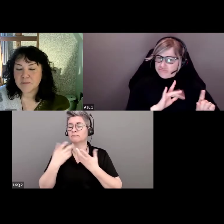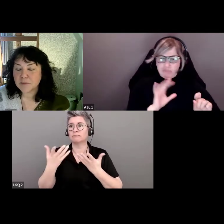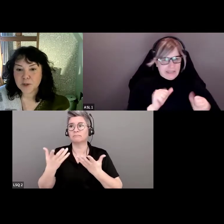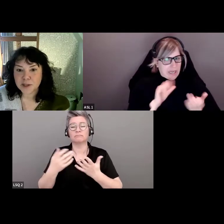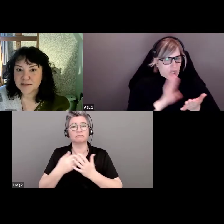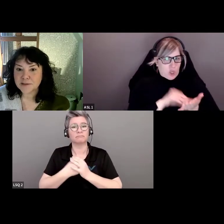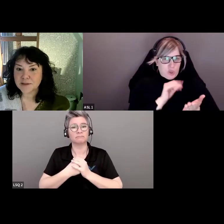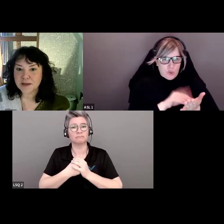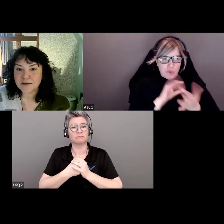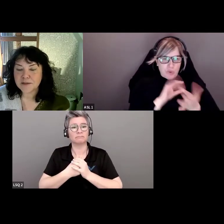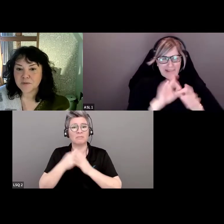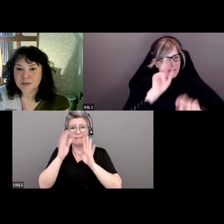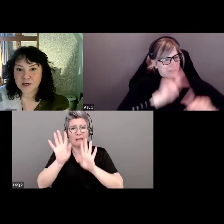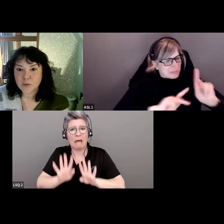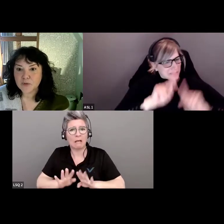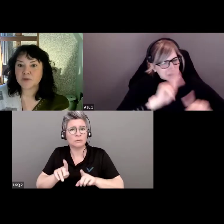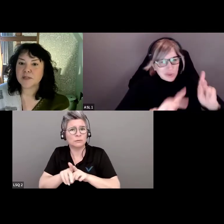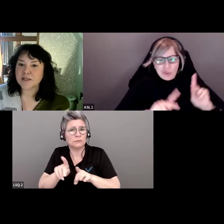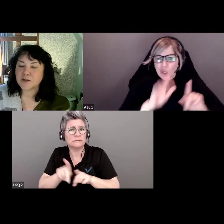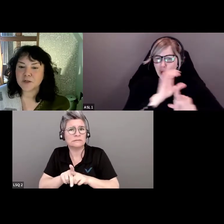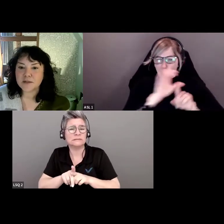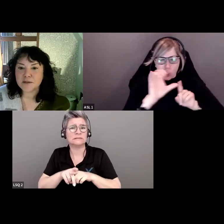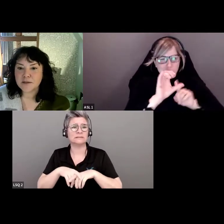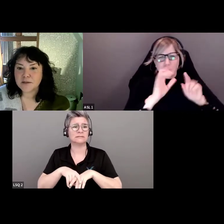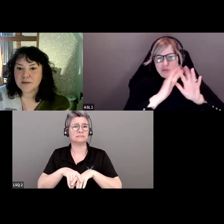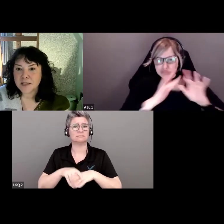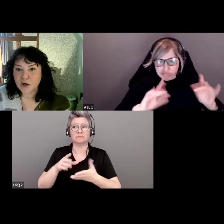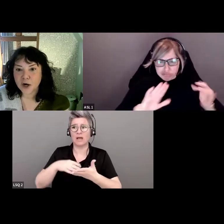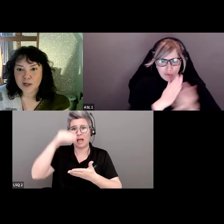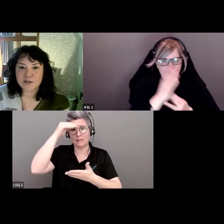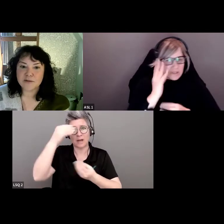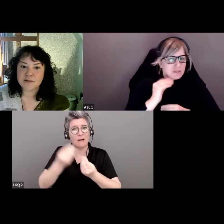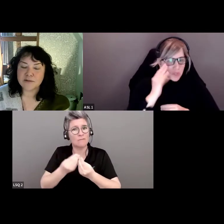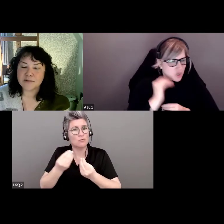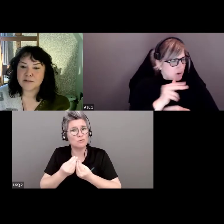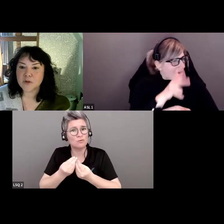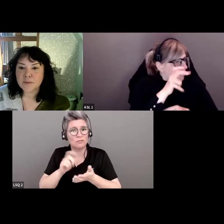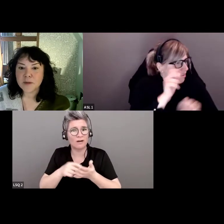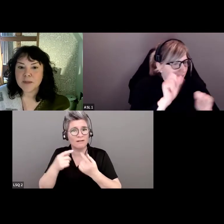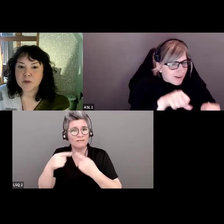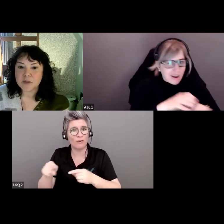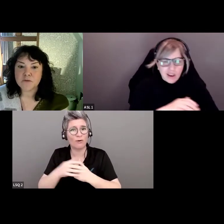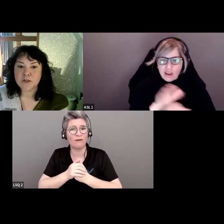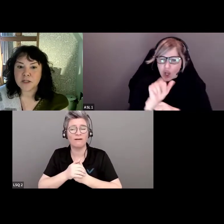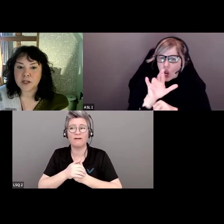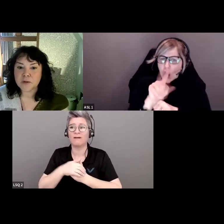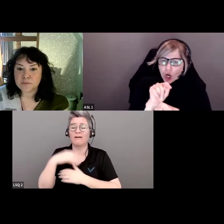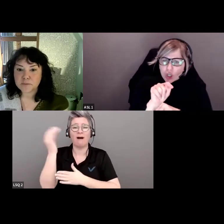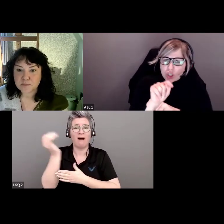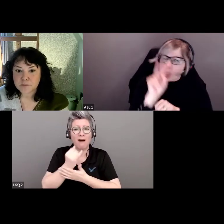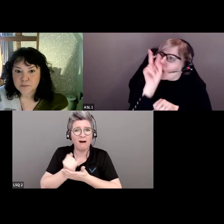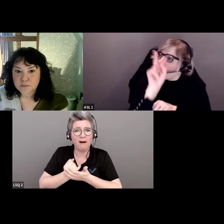Les théâtres. On apprend beaucoup de choses. L'art.